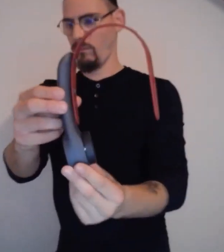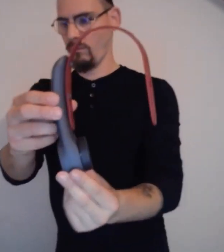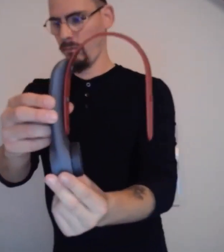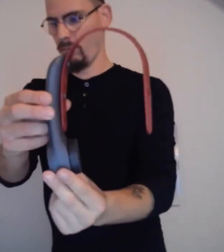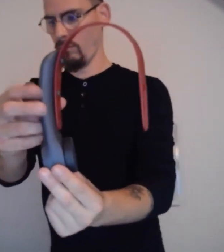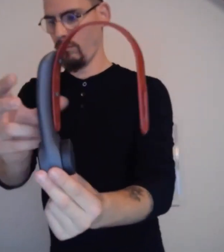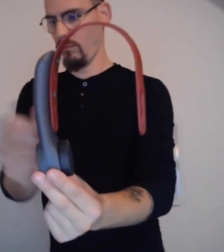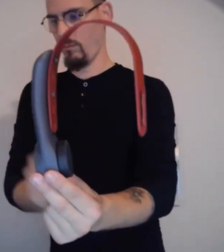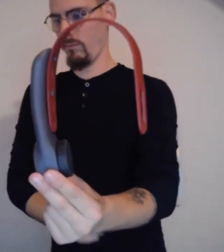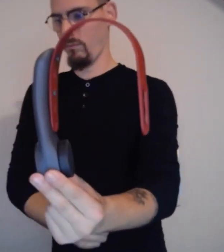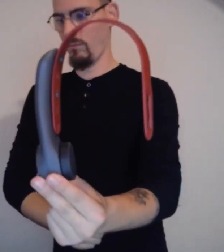Je vous montre de plus près.